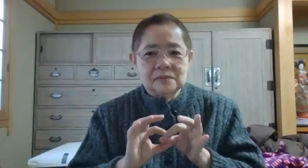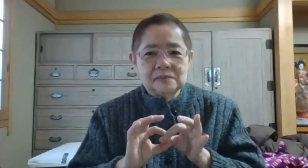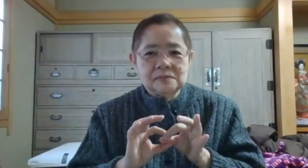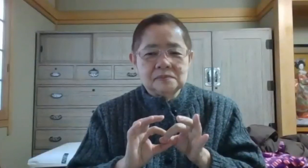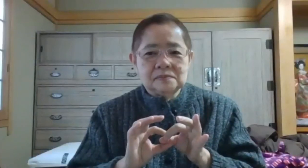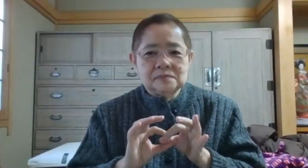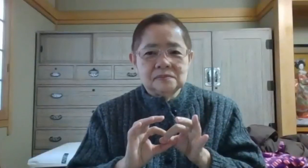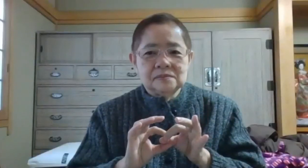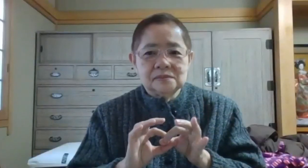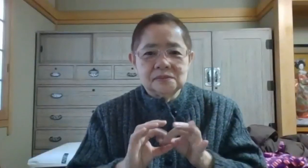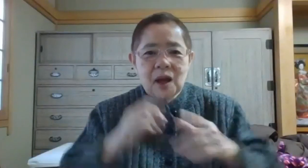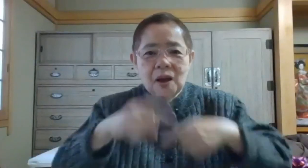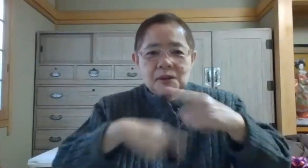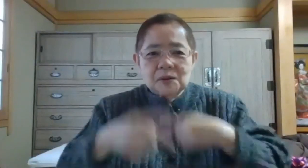手話を勉強するわけでもなく、